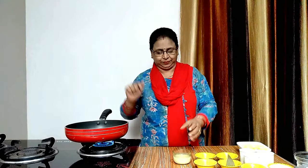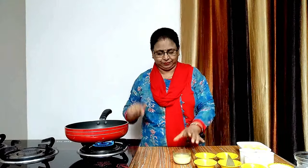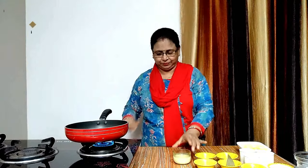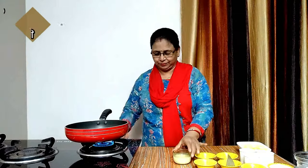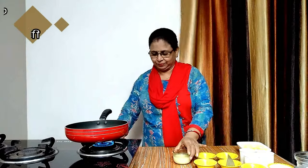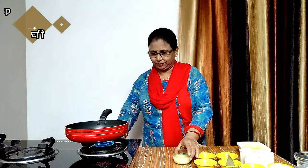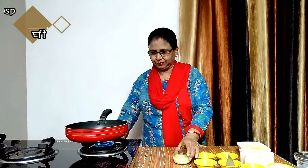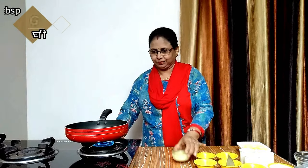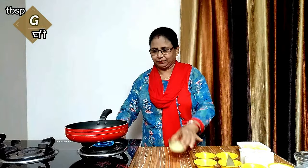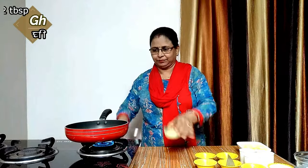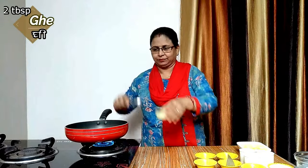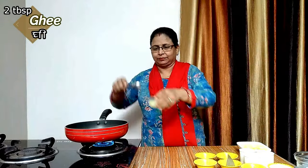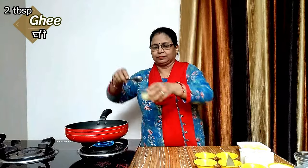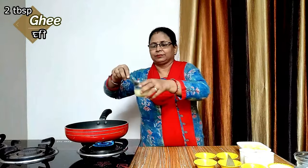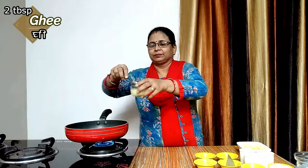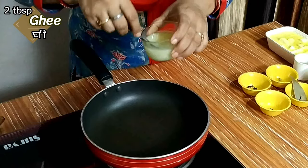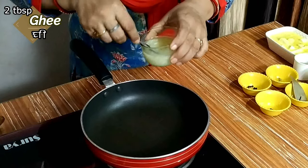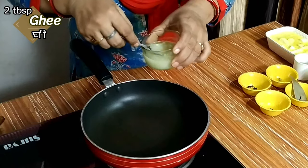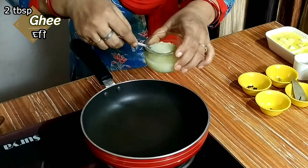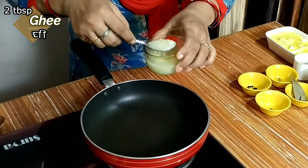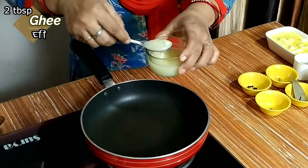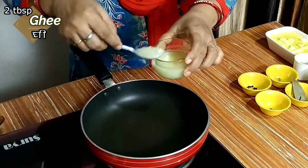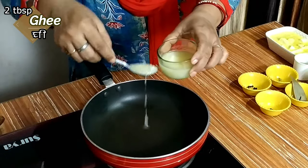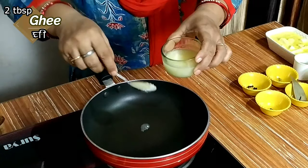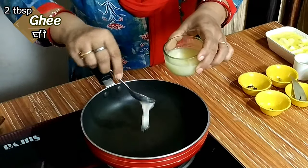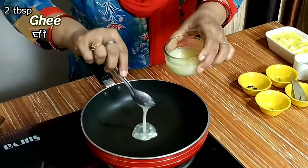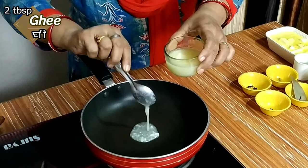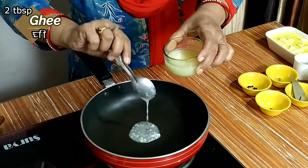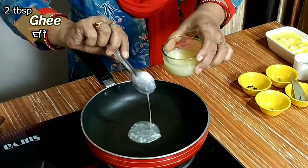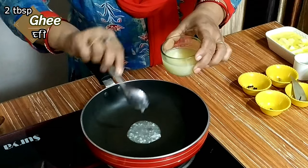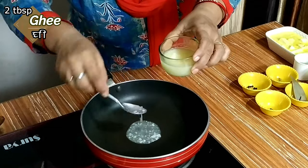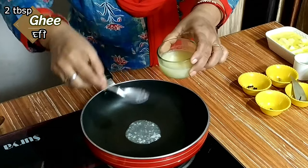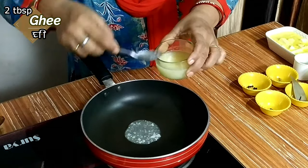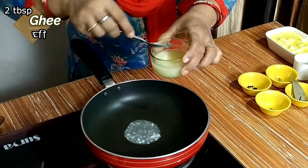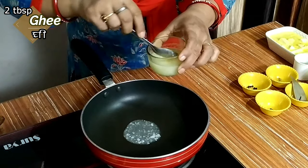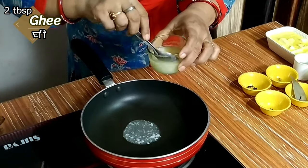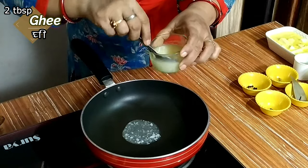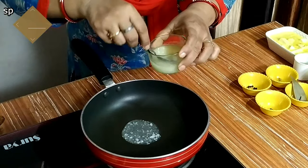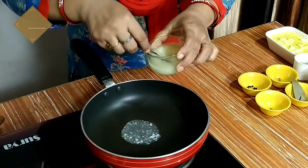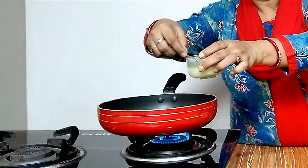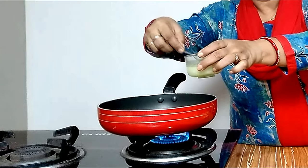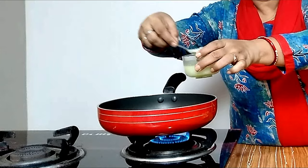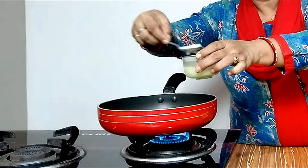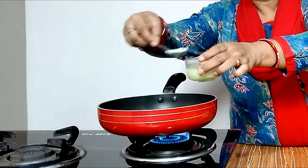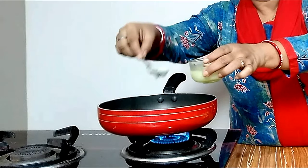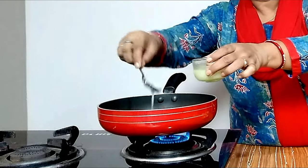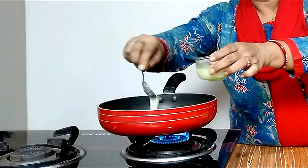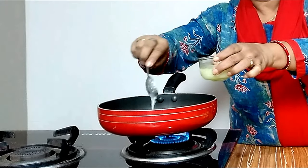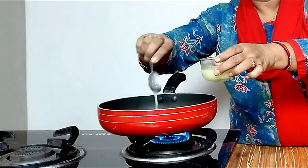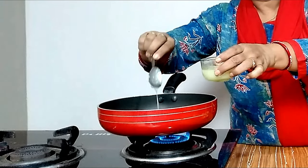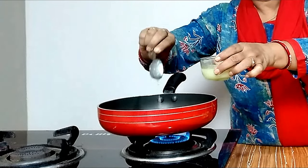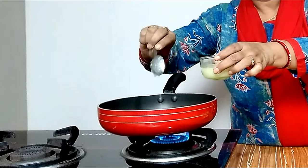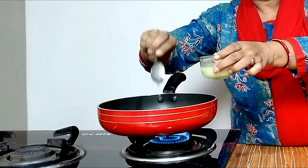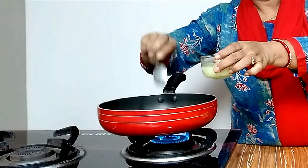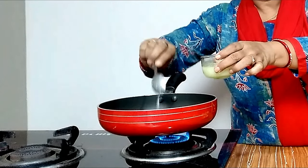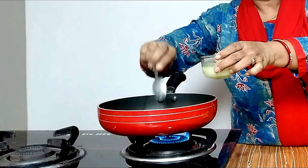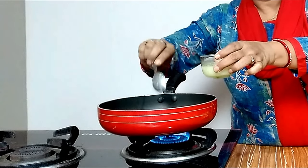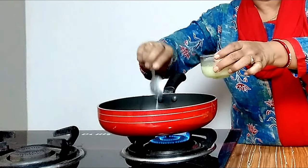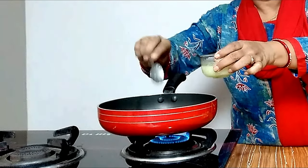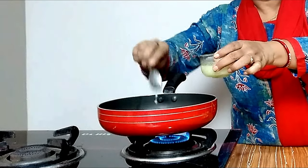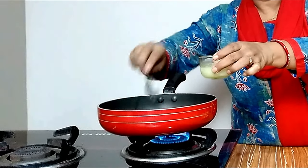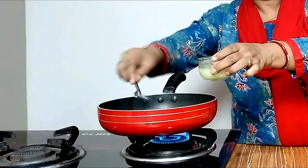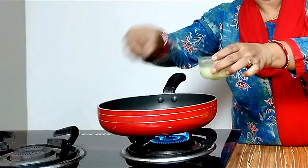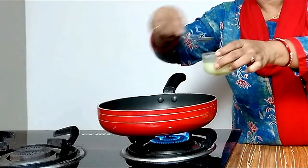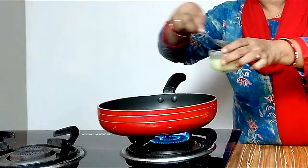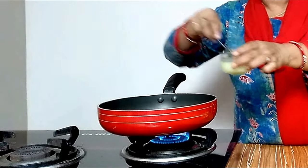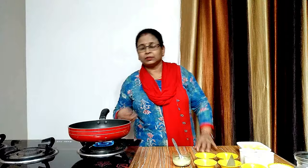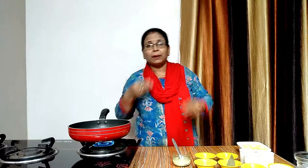एक